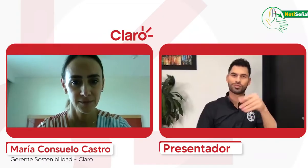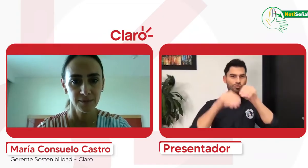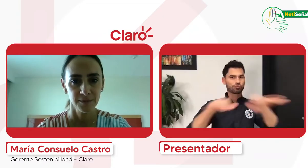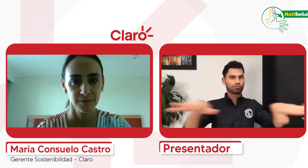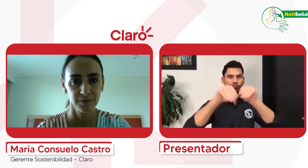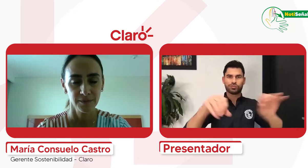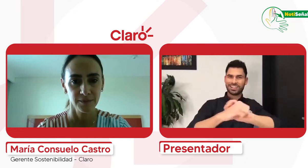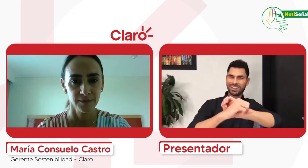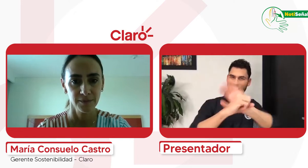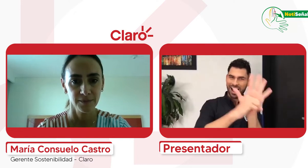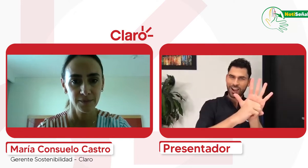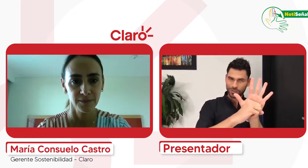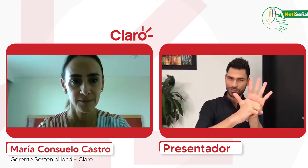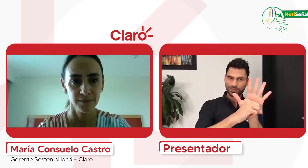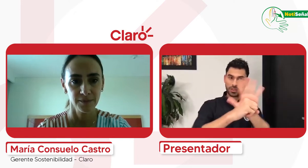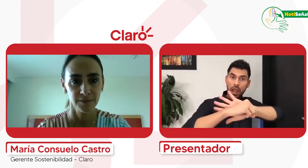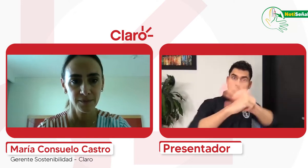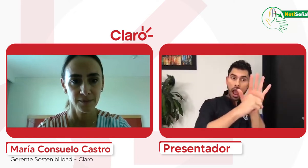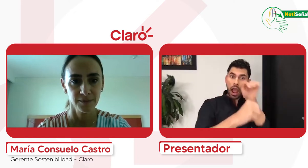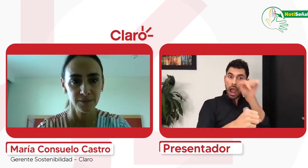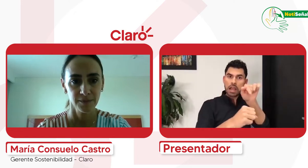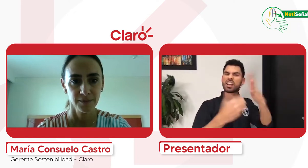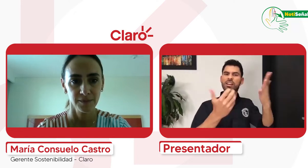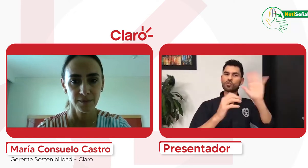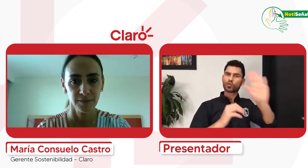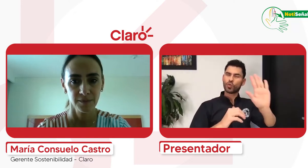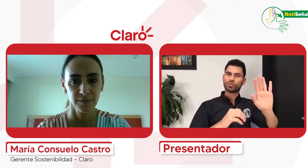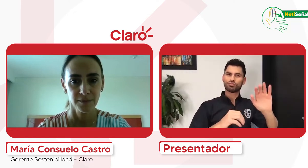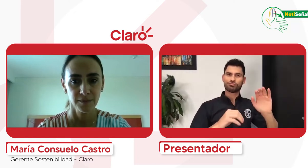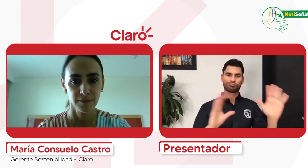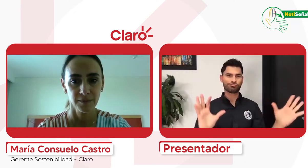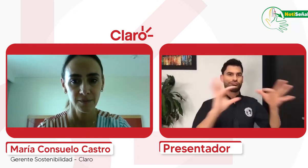Entonces, ahora vemos que Claro